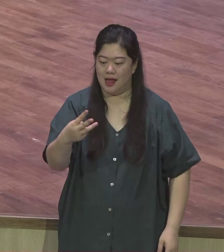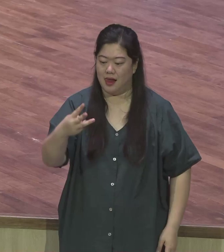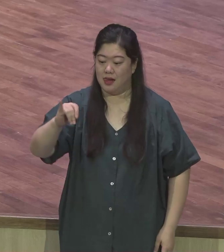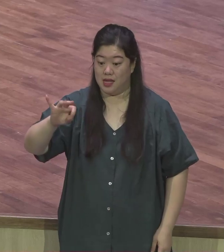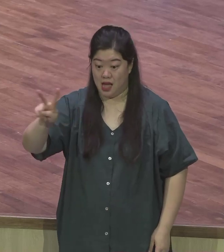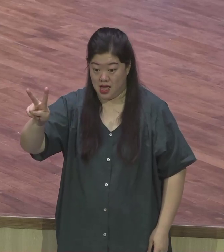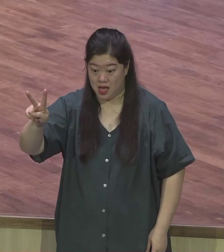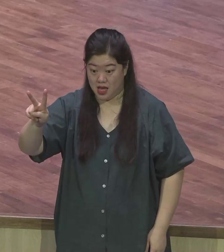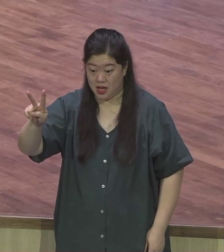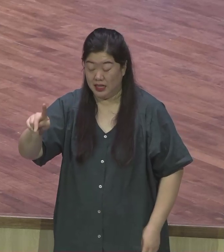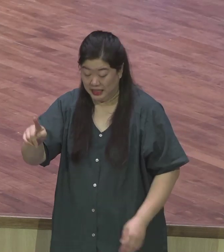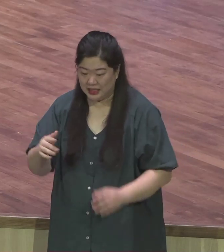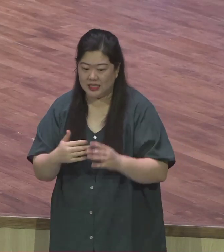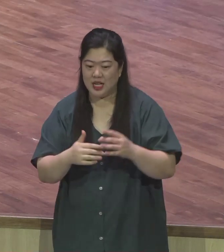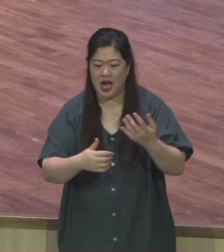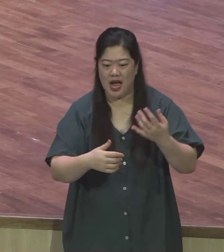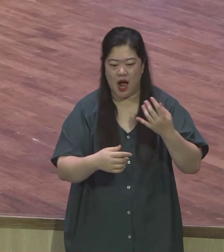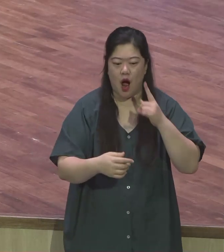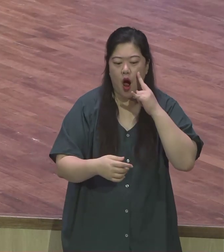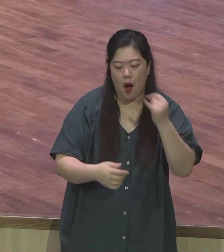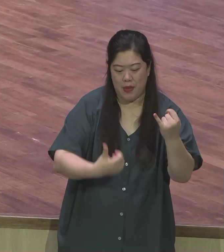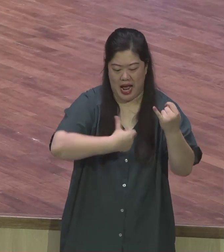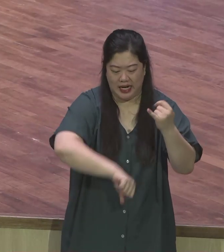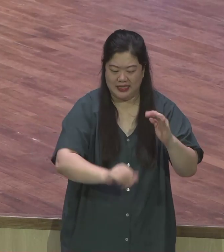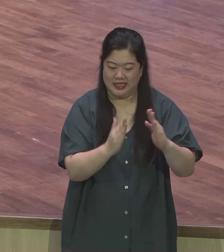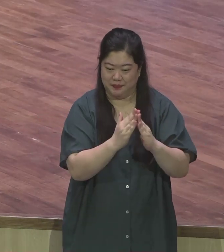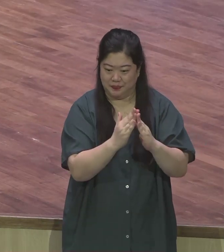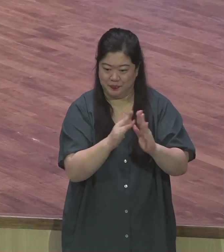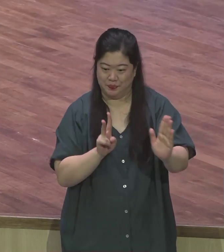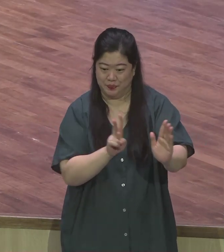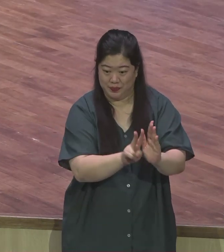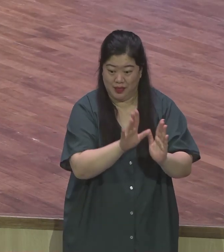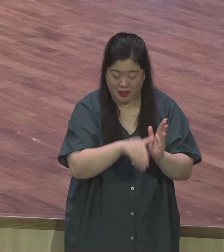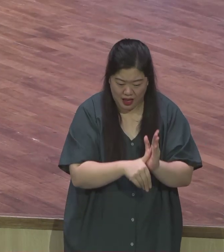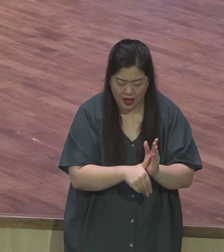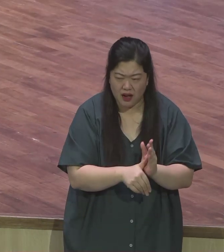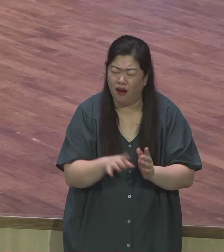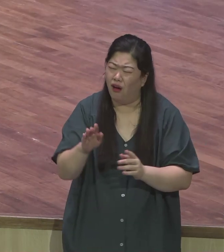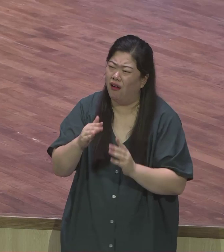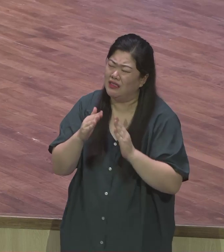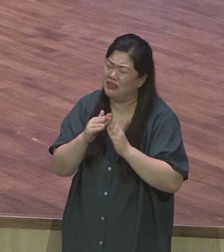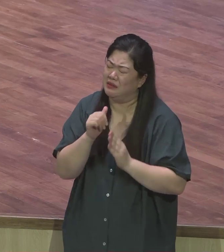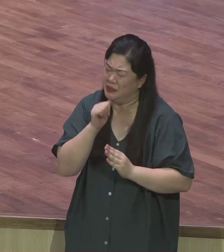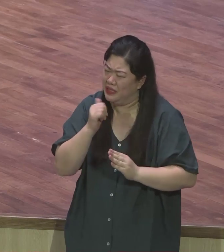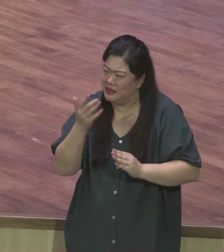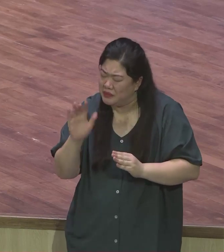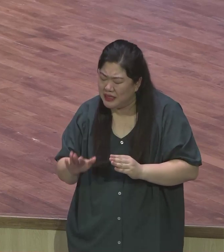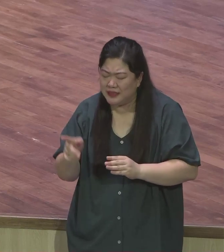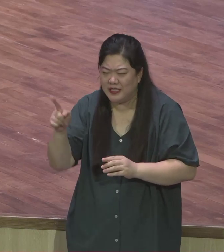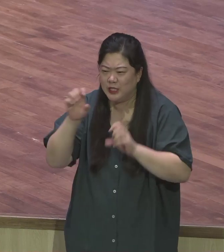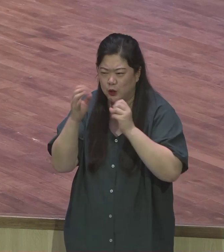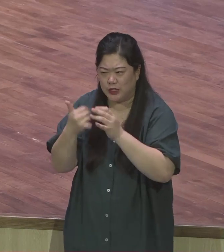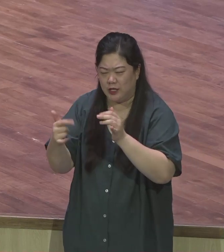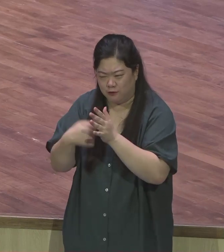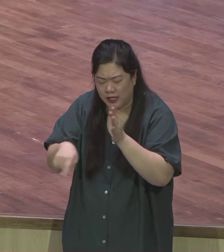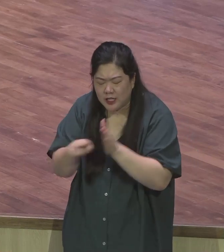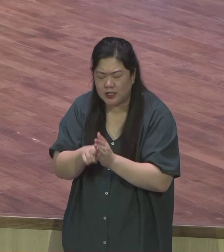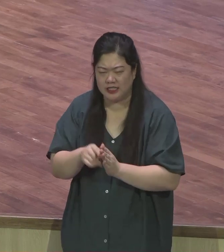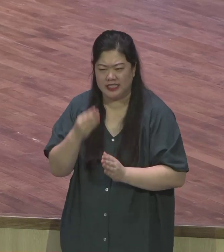없어지지 않았습니다 바로 신비한 하나님의 덧셈을 체험하는 것입니다 세 번째로 곱하기로 주시는 복이